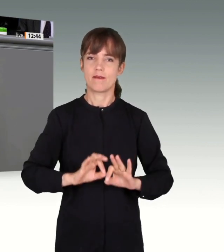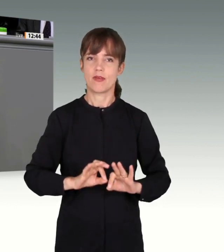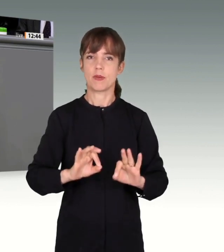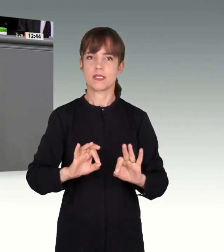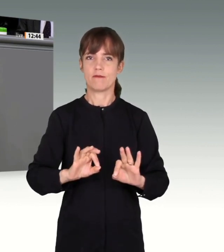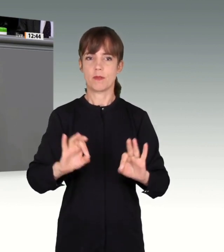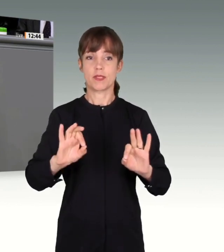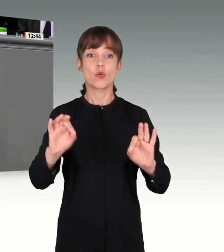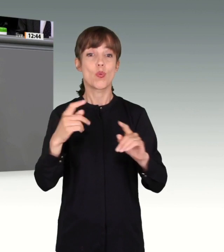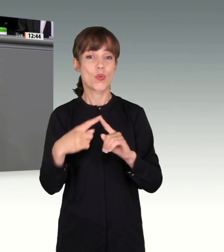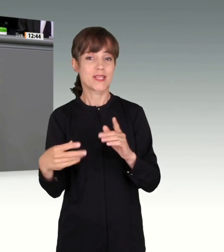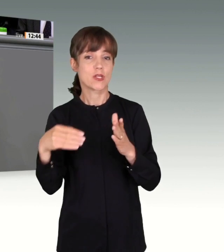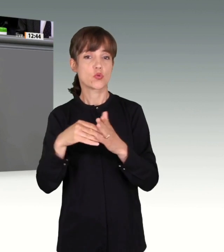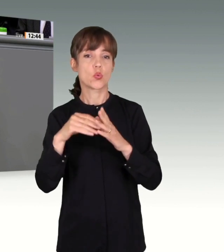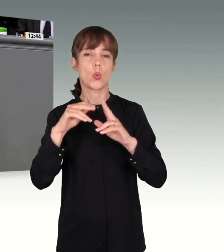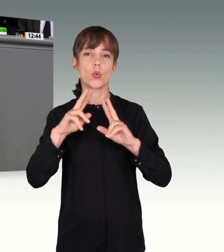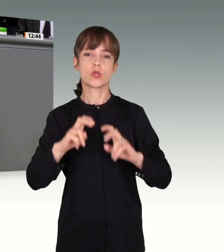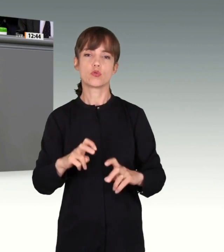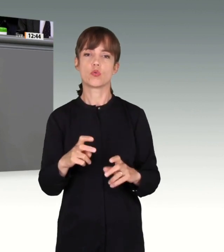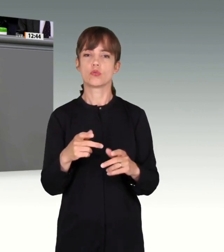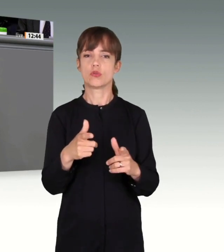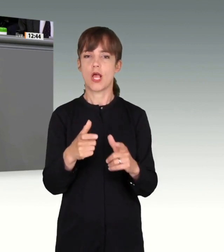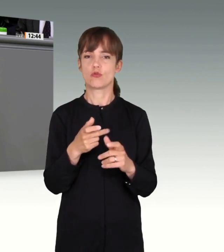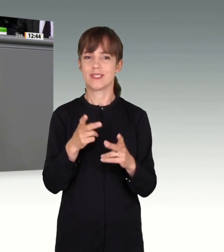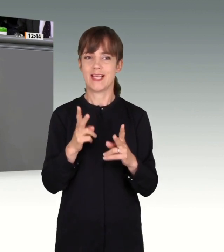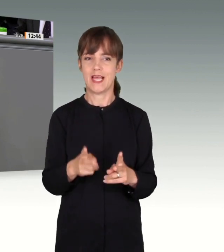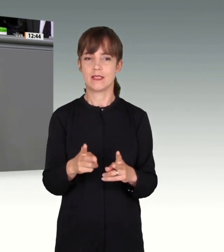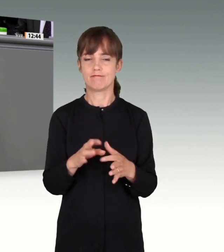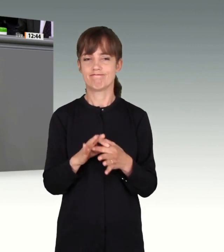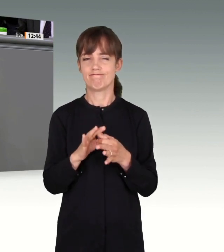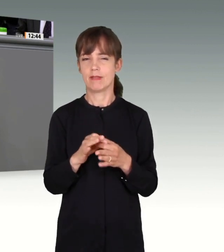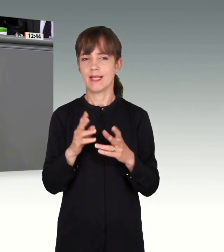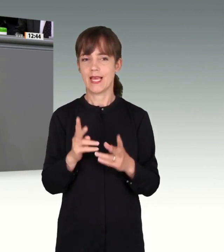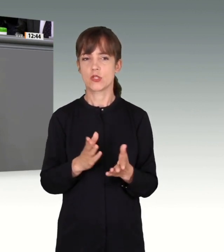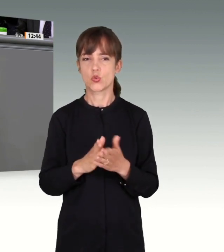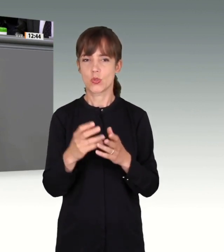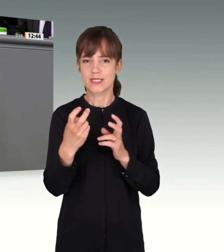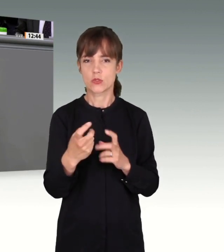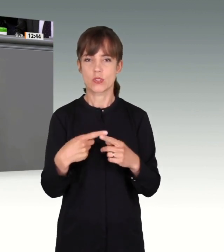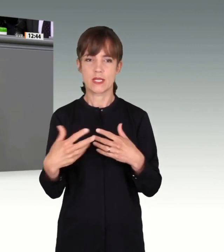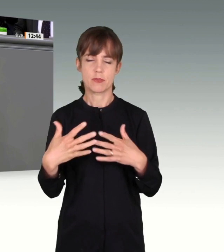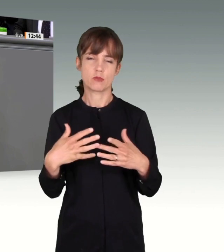Und wir müssen das Untersuchungsausschussrecht im Sinne von Rechtsdurchsetzung und Transparenz stärken.